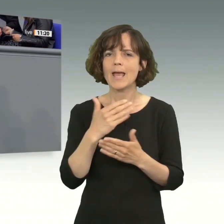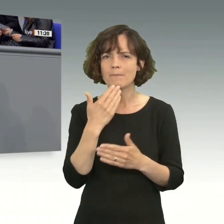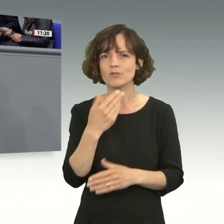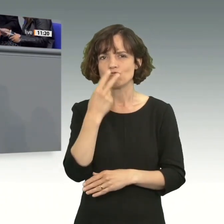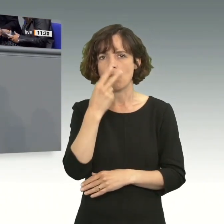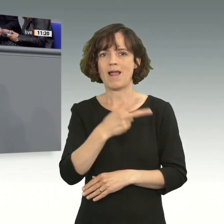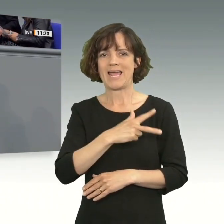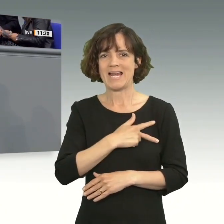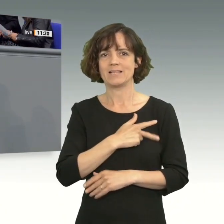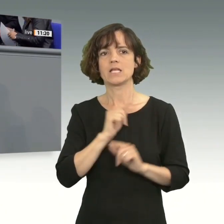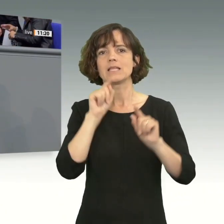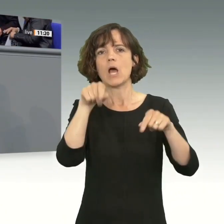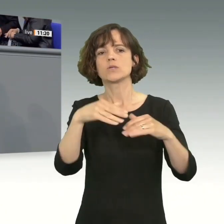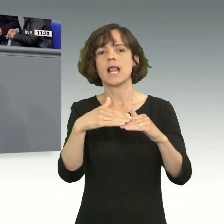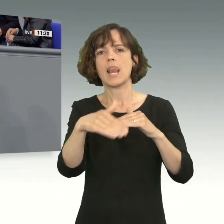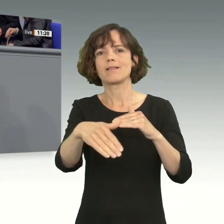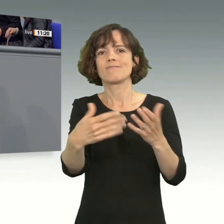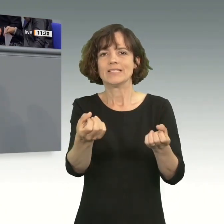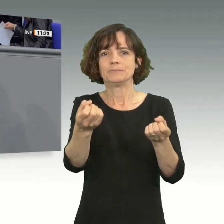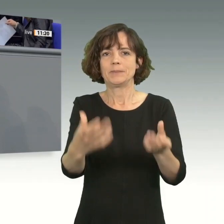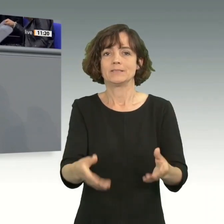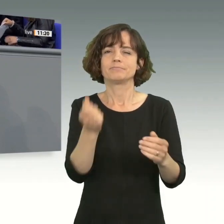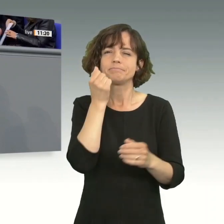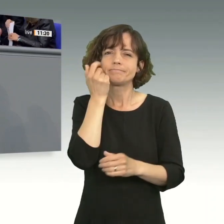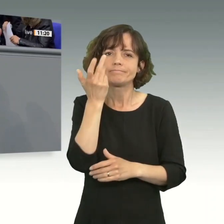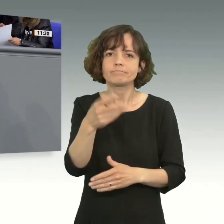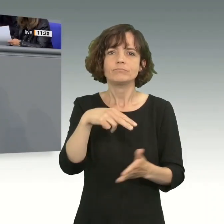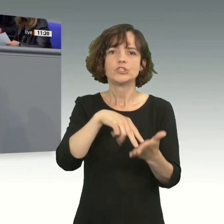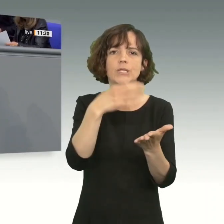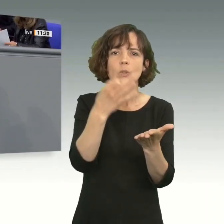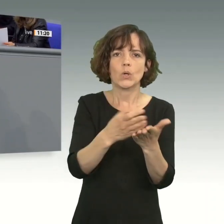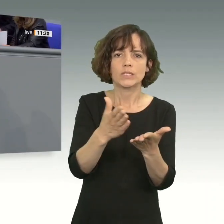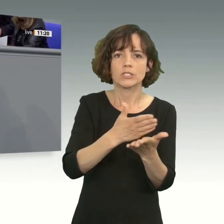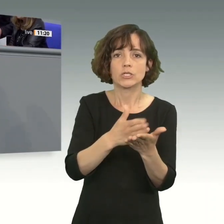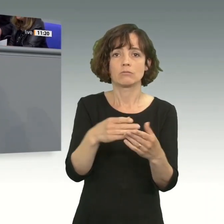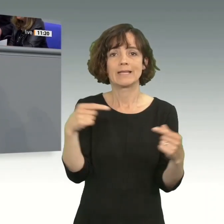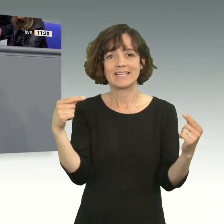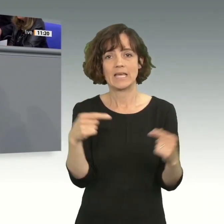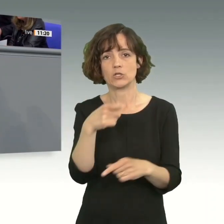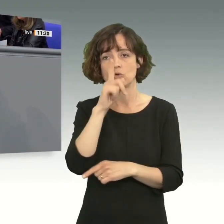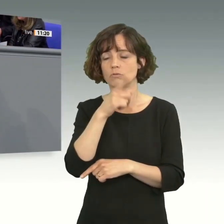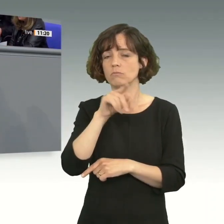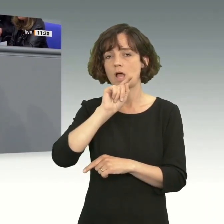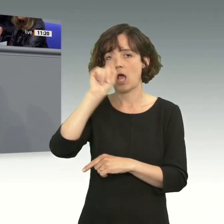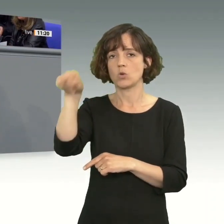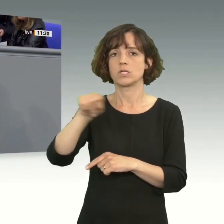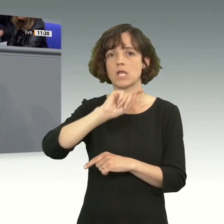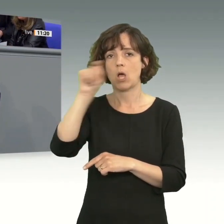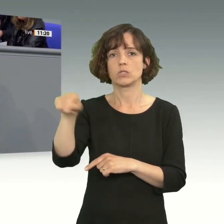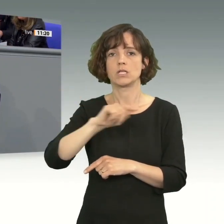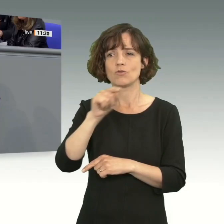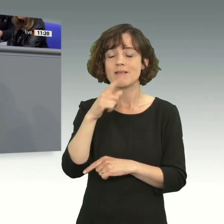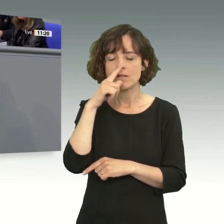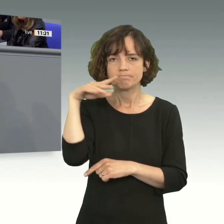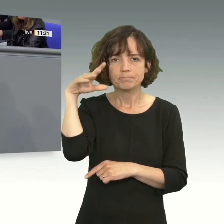Realität im Land an, was da gerade passiert. Jeden Tag Standortentscheidungen gegen Deutschland. Und wenn man das mal erkannt hat, dann macht man auch eine